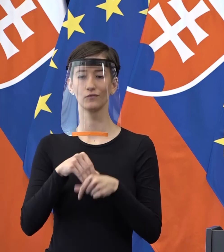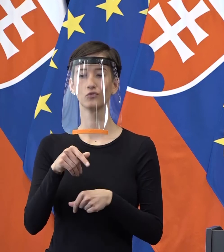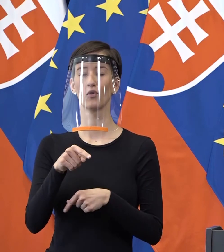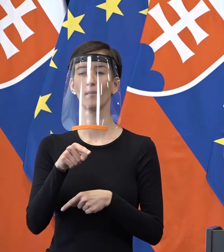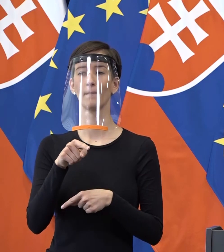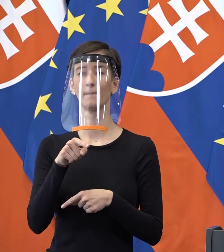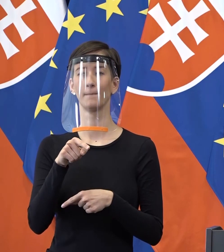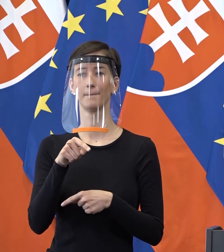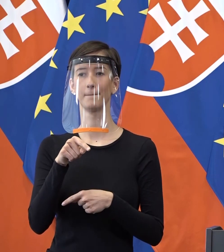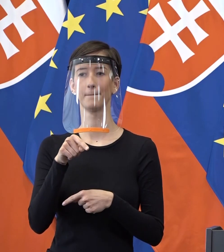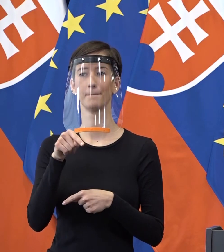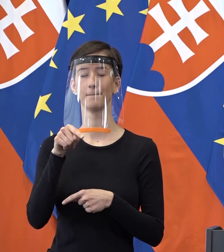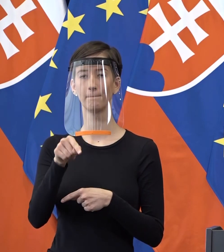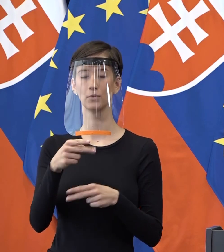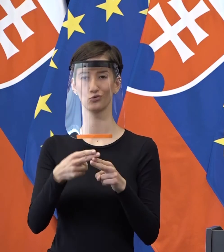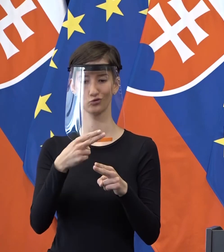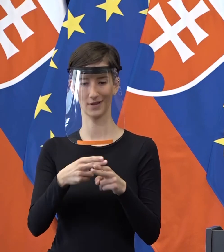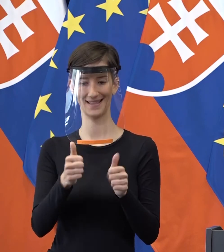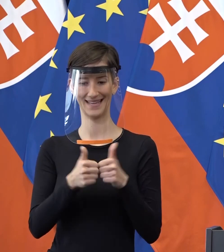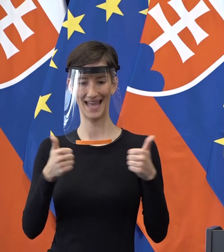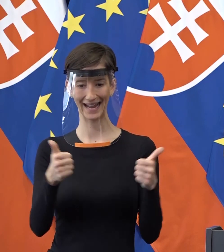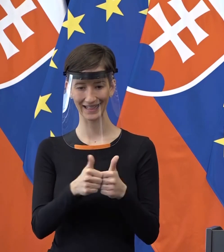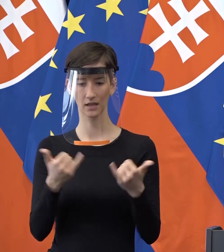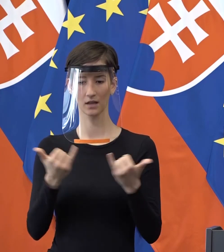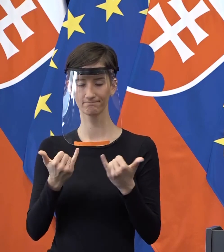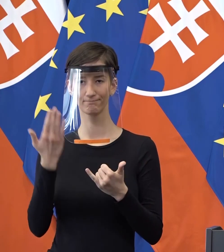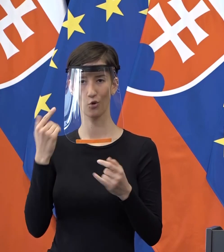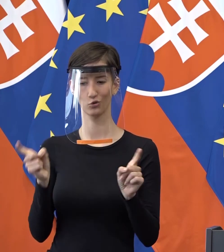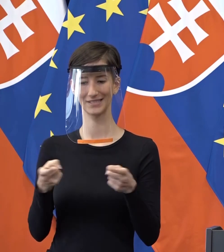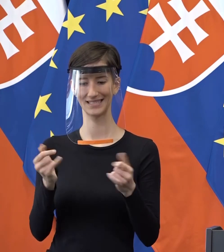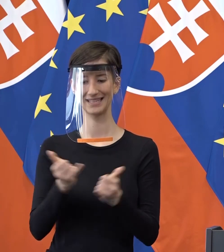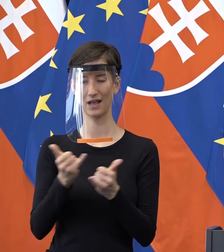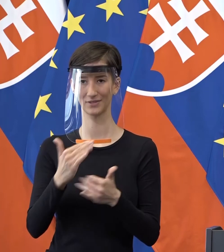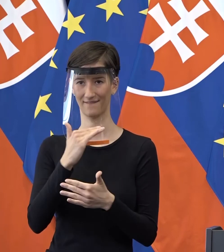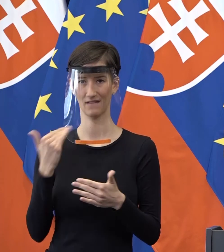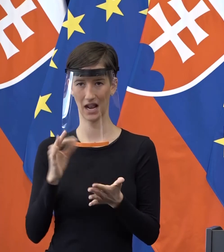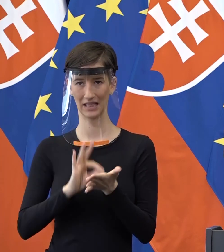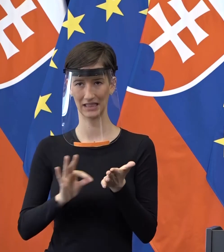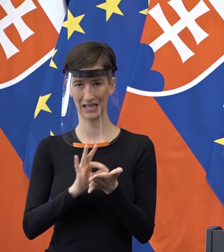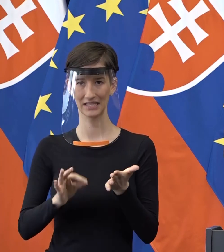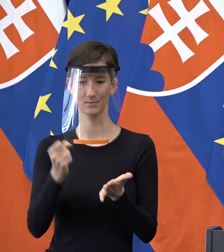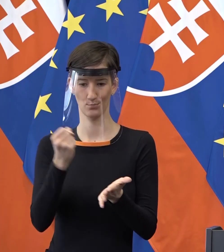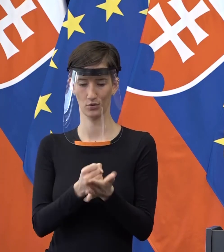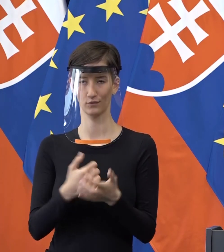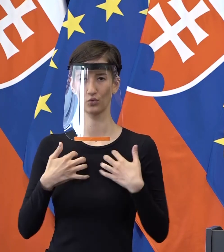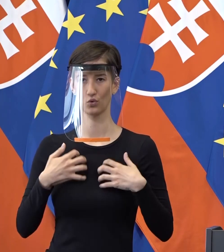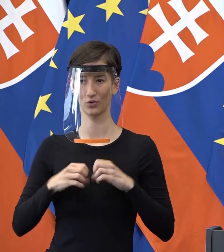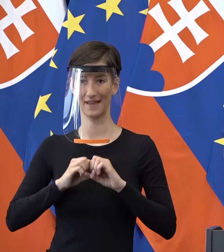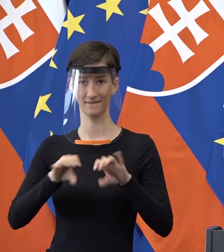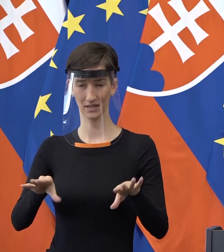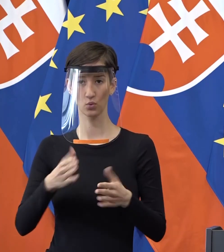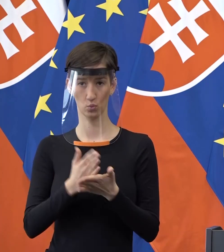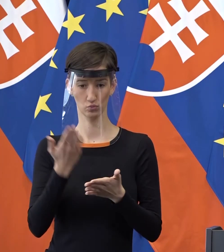štátom nariadených karantén. Či ste už riešili ten problém a či ste sa na to pozreli, keď sa ľudia vlastne, čo sú tam, sťažujú na to, že